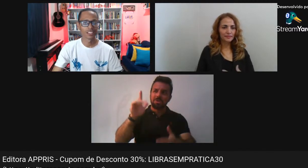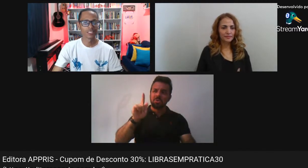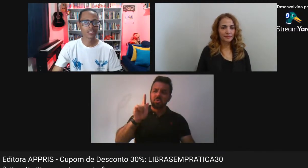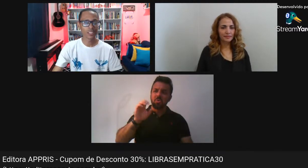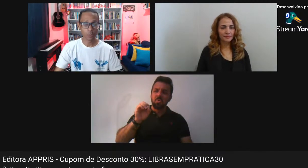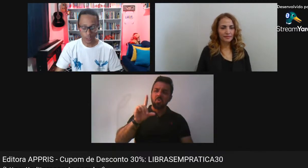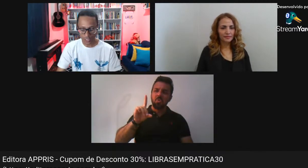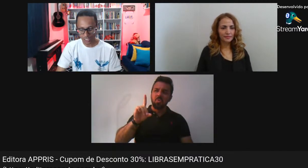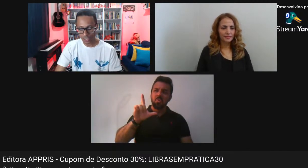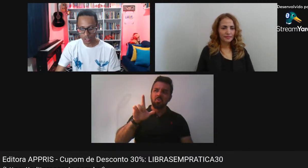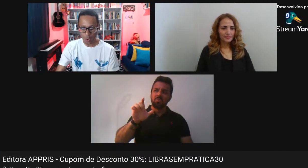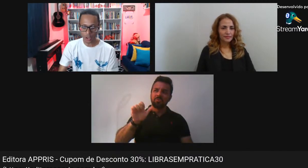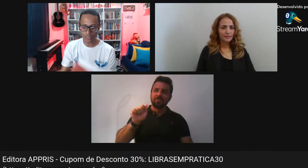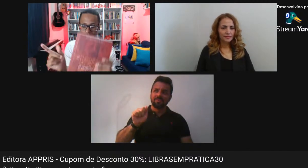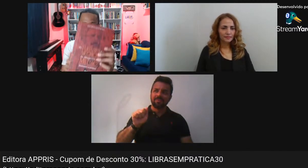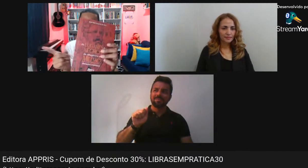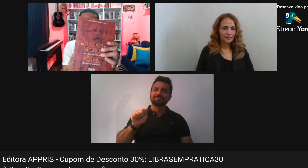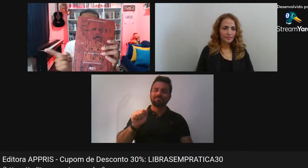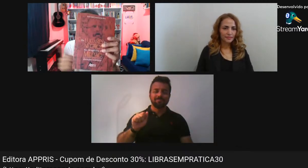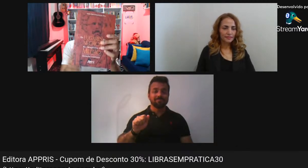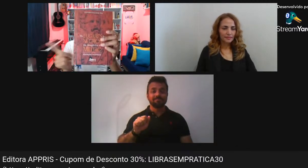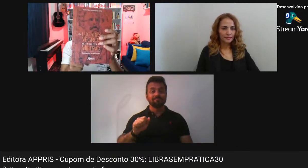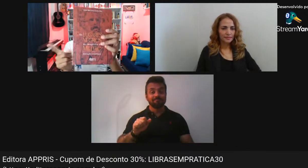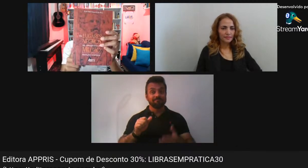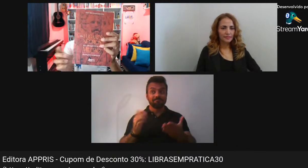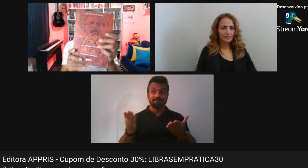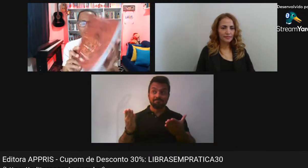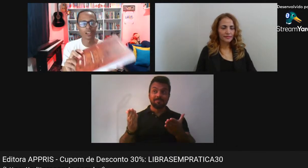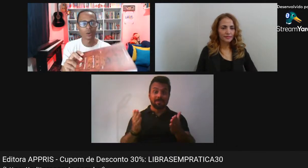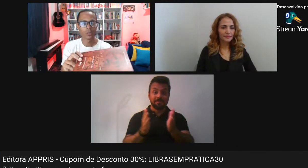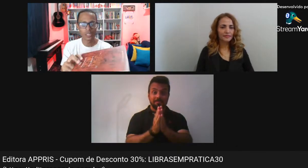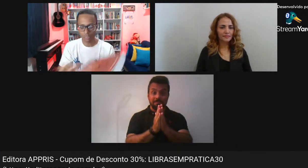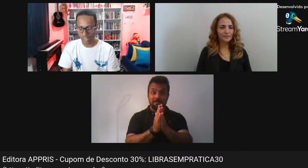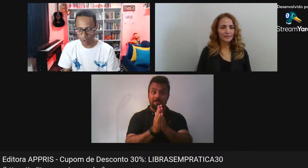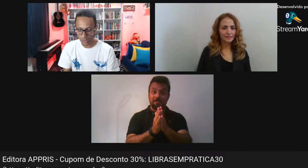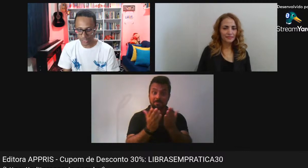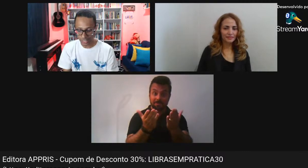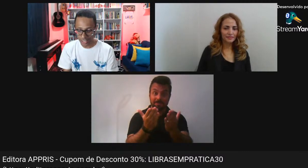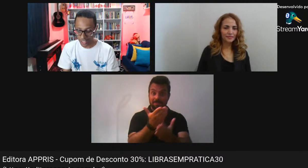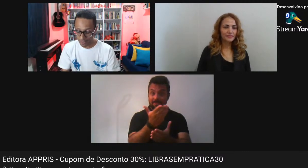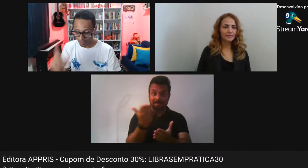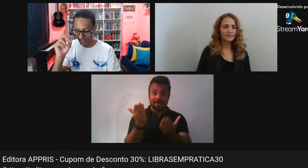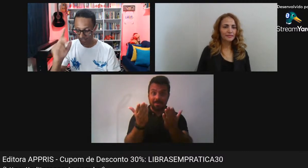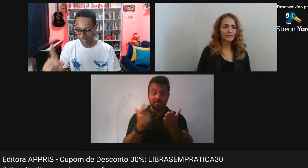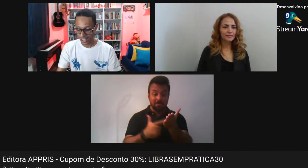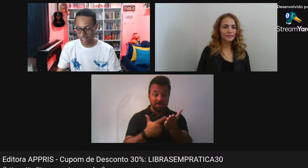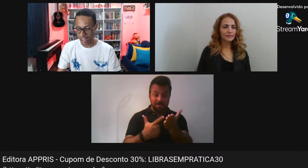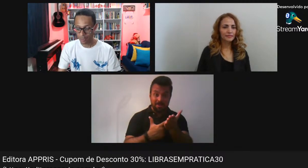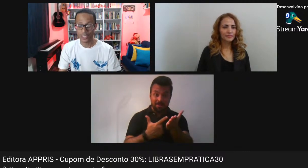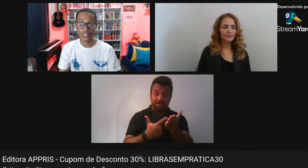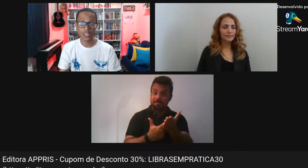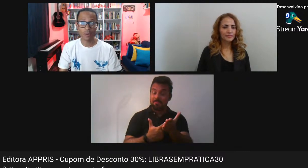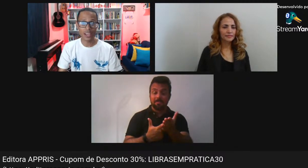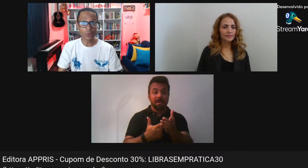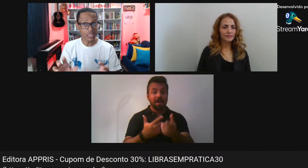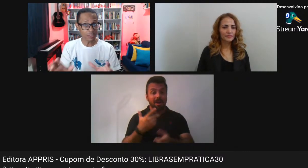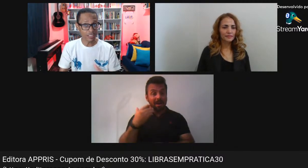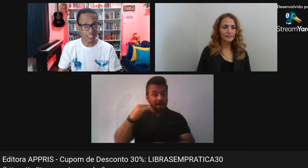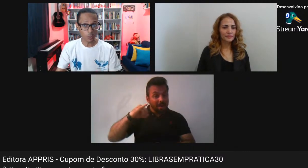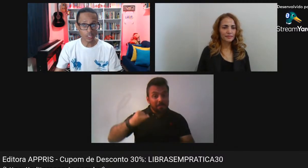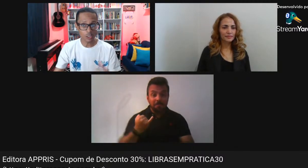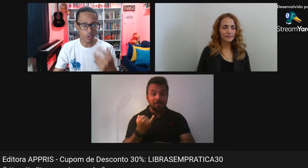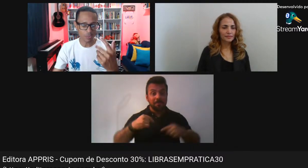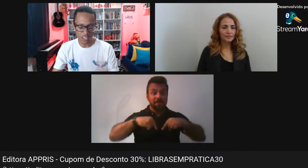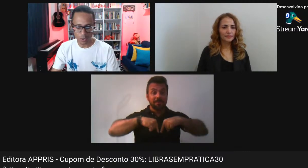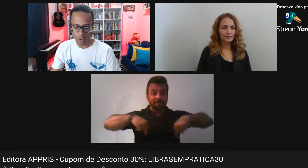30% de desconto Ao adquirir O livro da Golda E a partir de amanhã O link